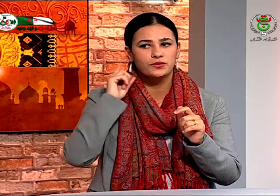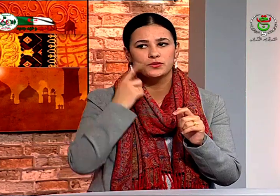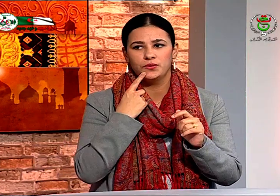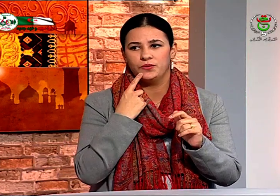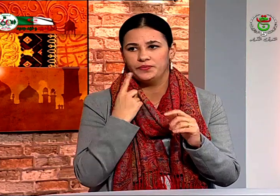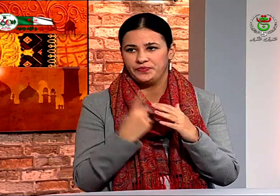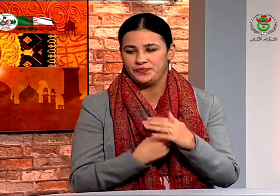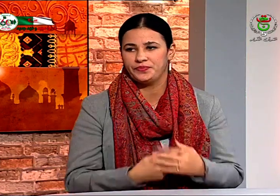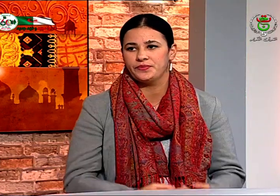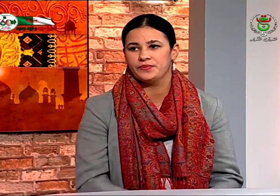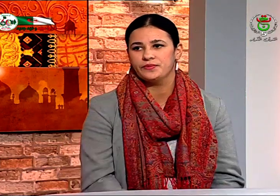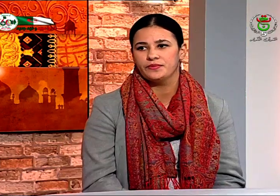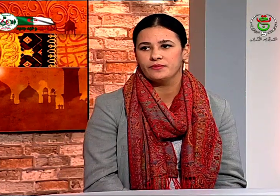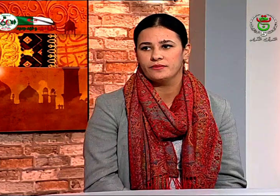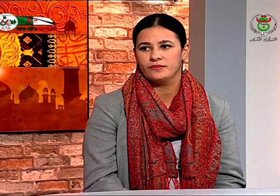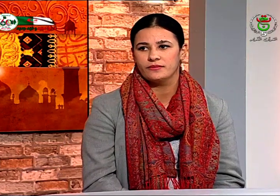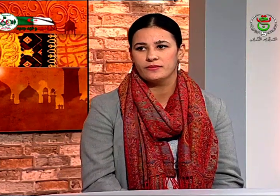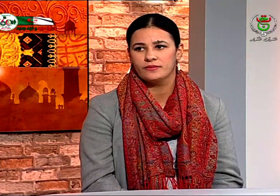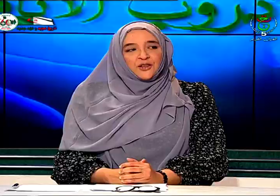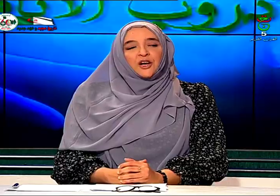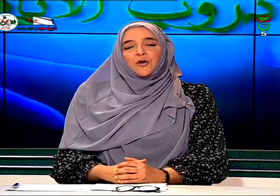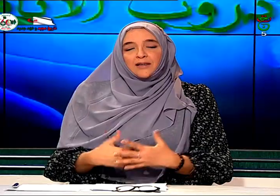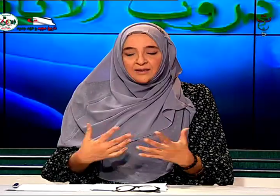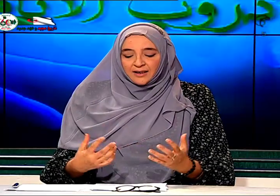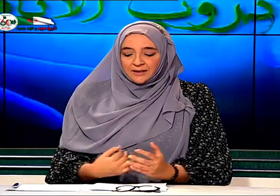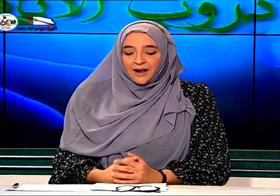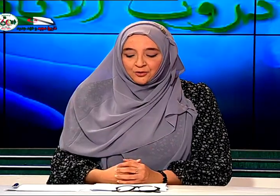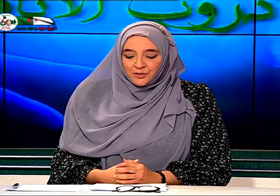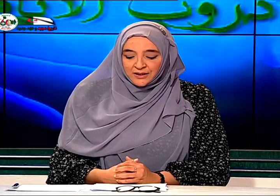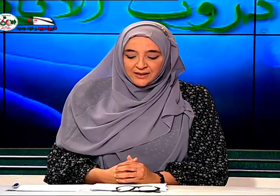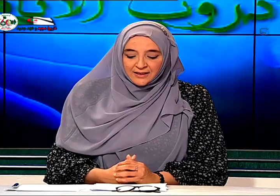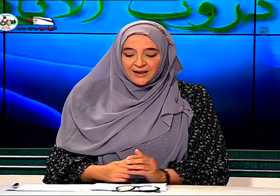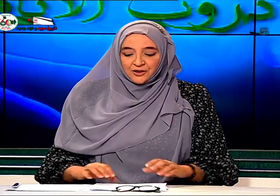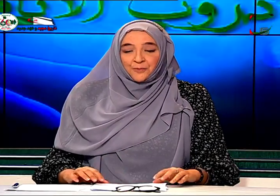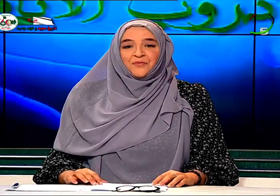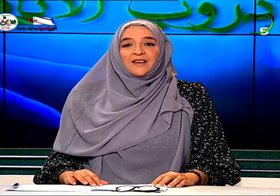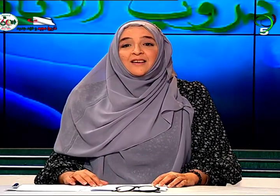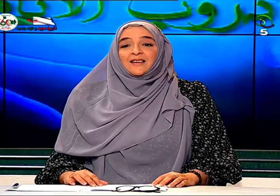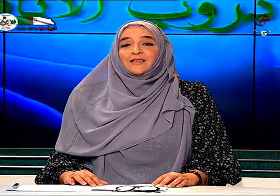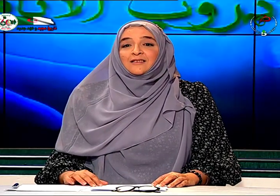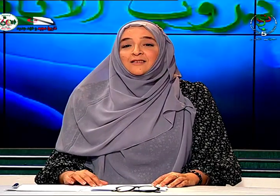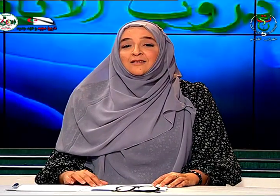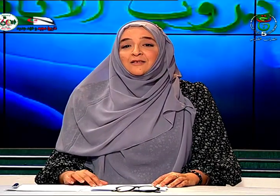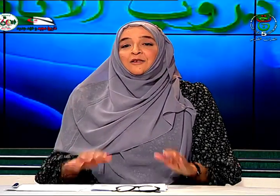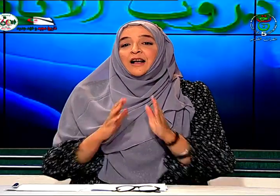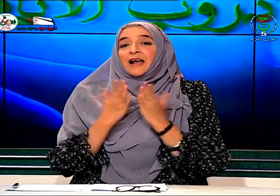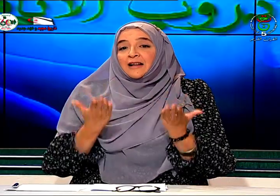في مدرسة مدمجة وبعد ذلك التحقت بمدرسة صغار الصم الآن